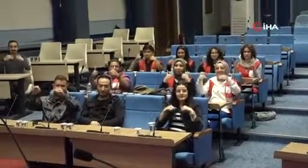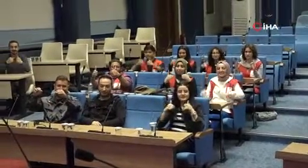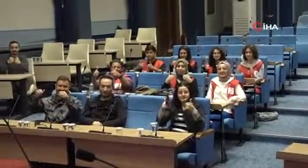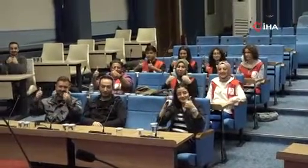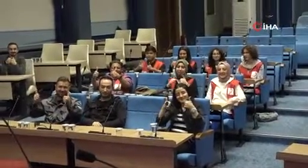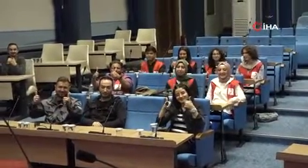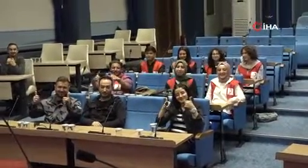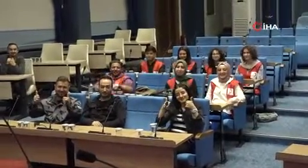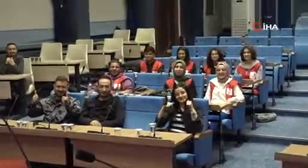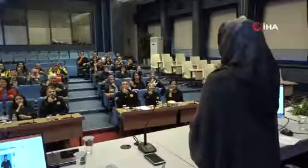Bunu da veriyoruz.